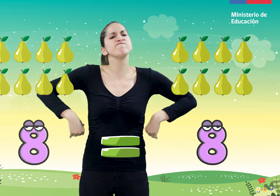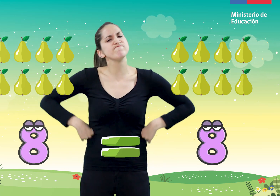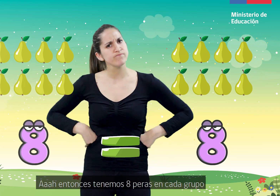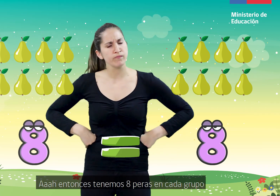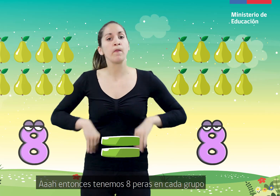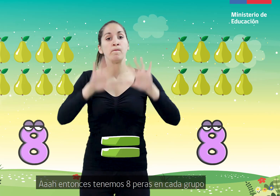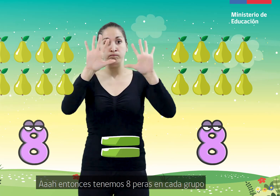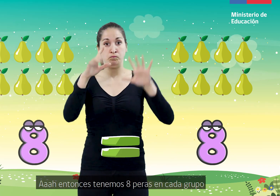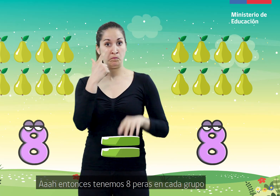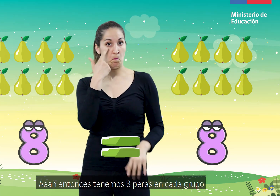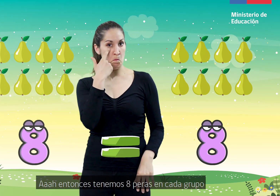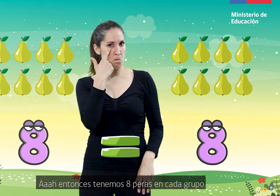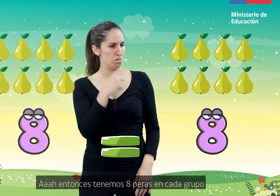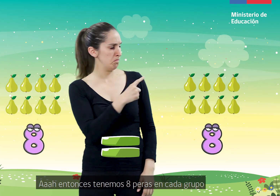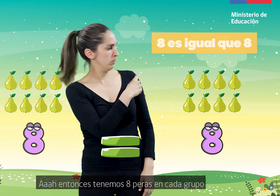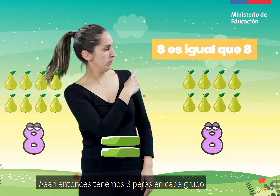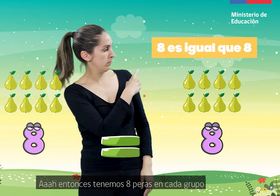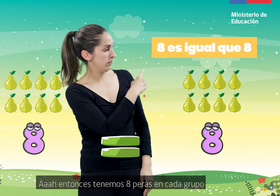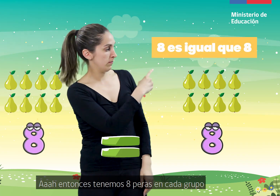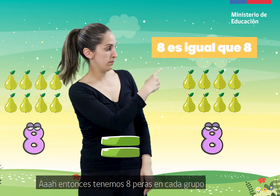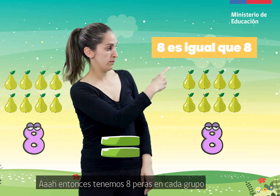¡Ah! Entonces tenemos 8 peras en cada grupo.